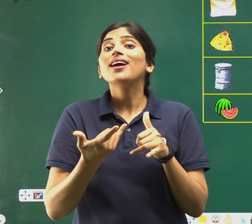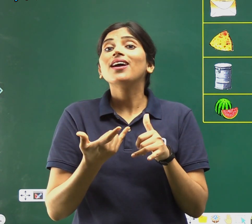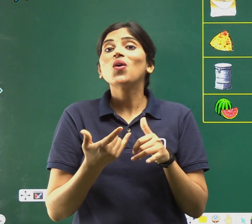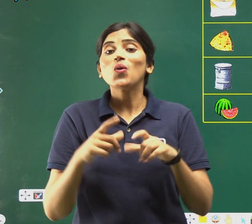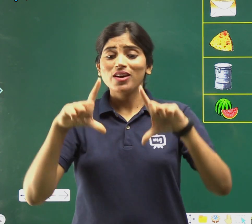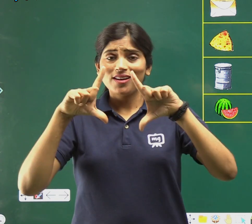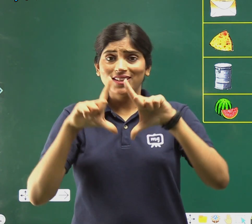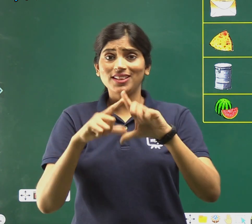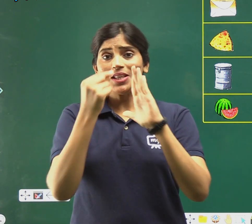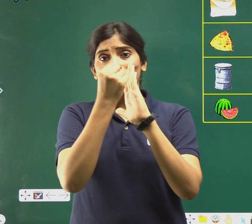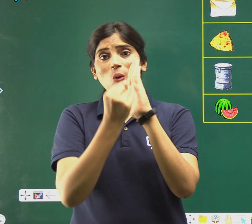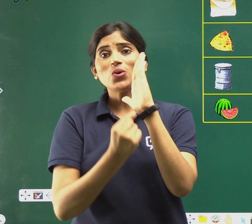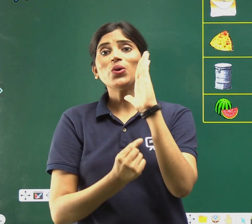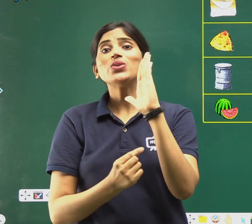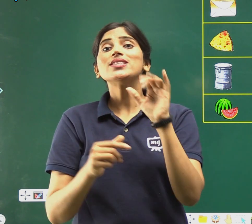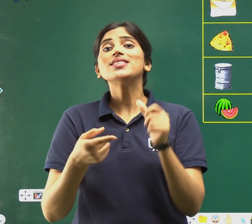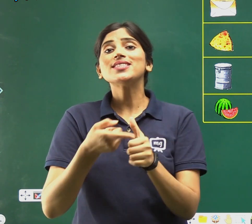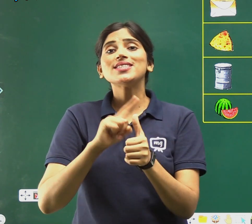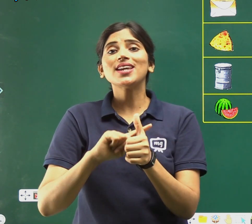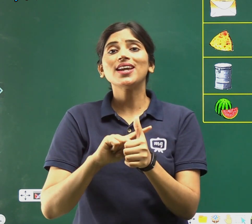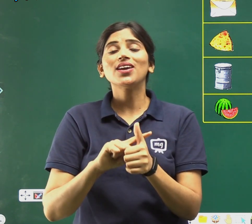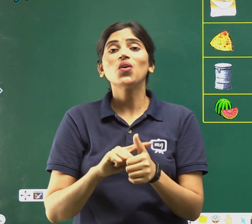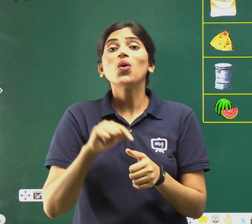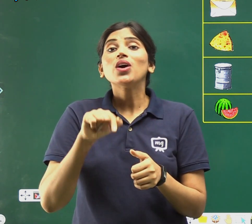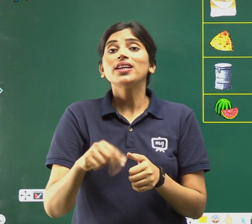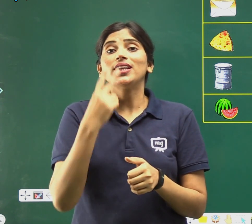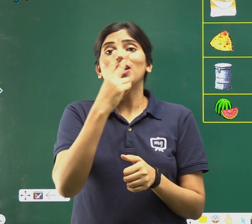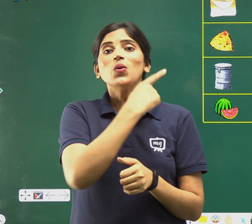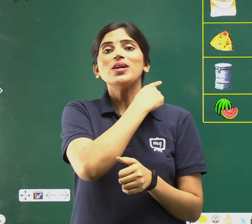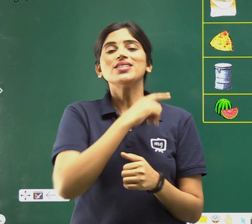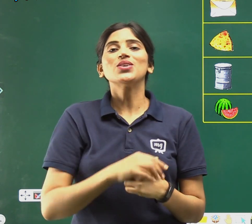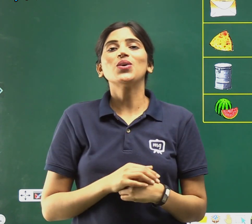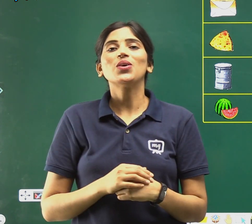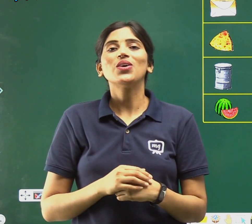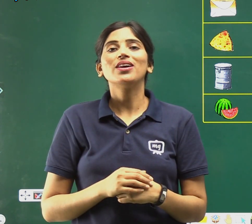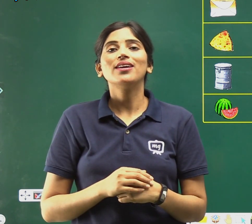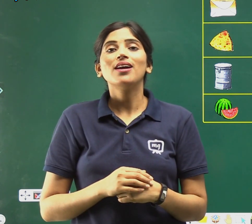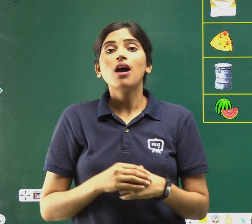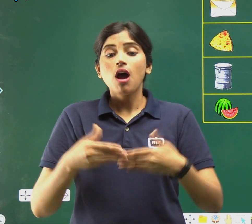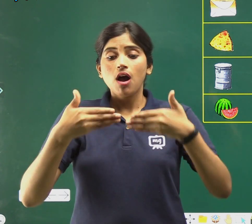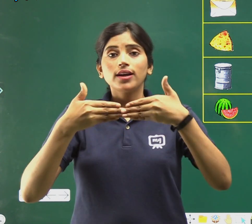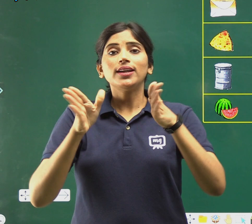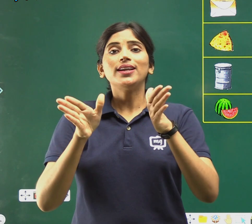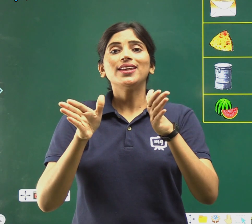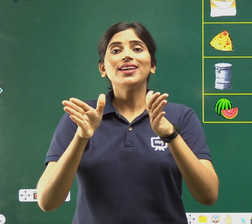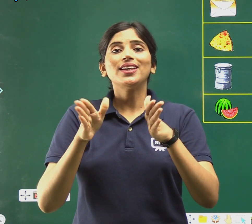तिकौन से? ये देखो बच्चों, खेड की,